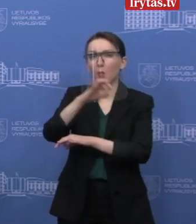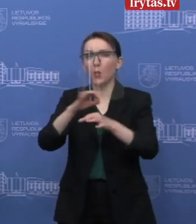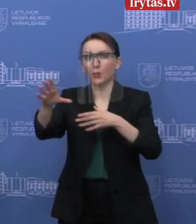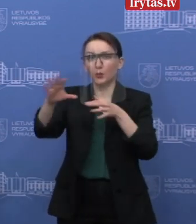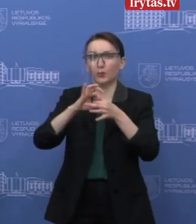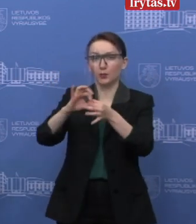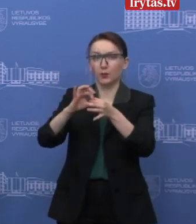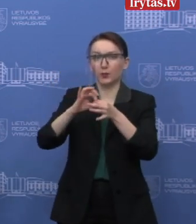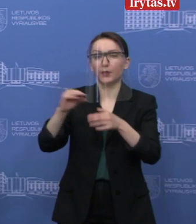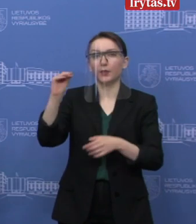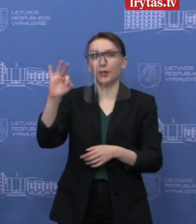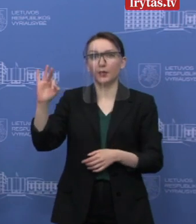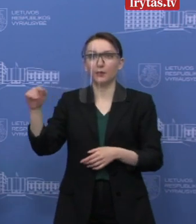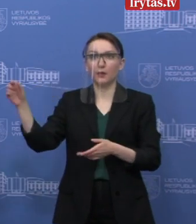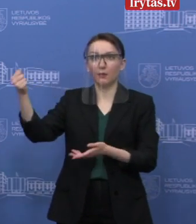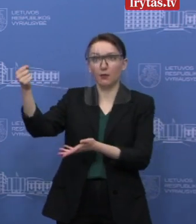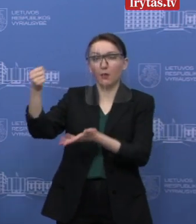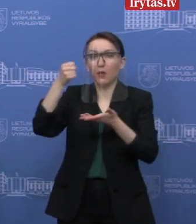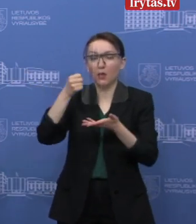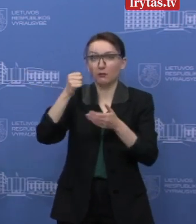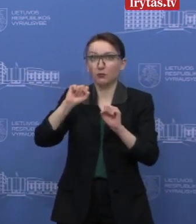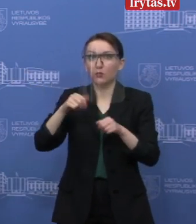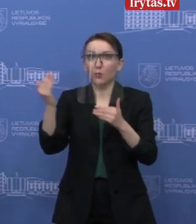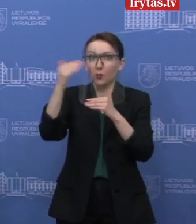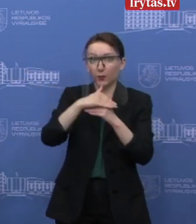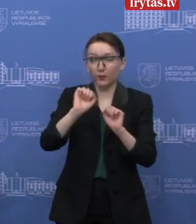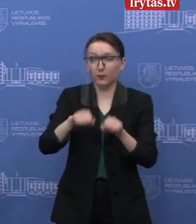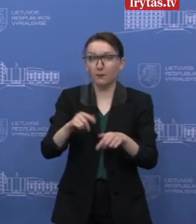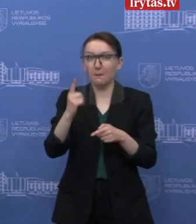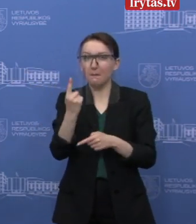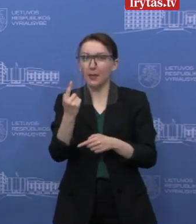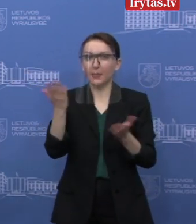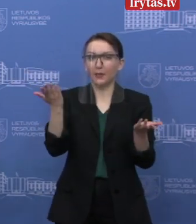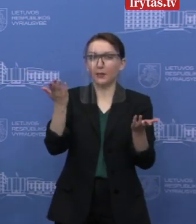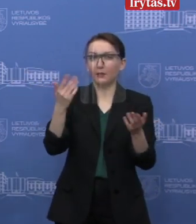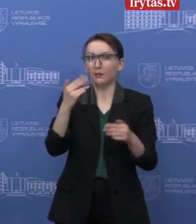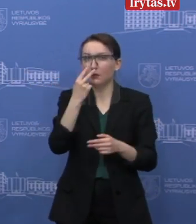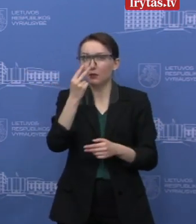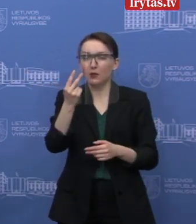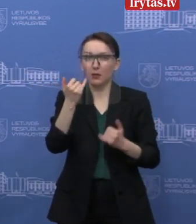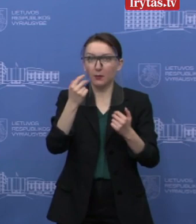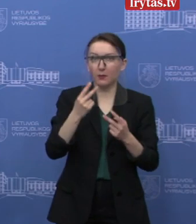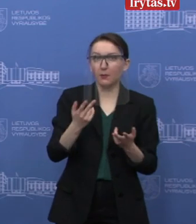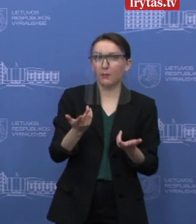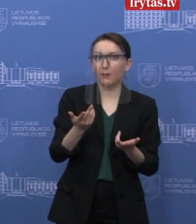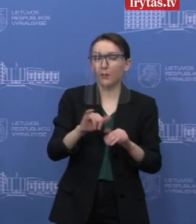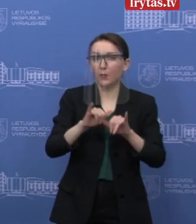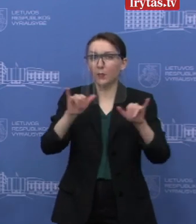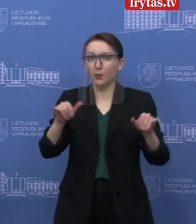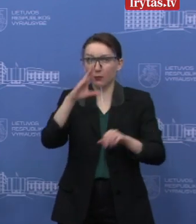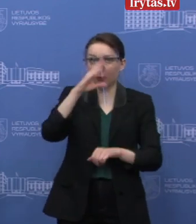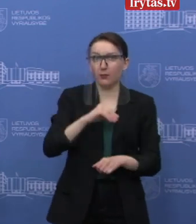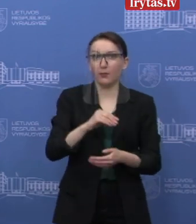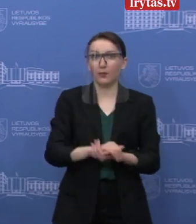projektus finansuojamus Europos Sąjungos lėšomis. Bet šioje pandemijo šviesoje mes matome vis didėjančias